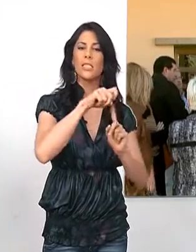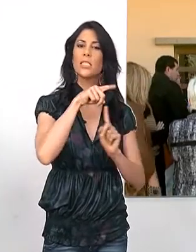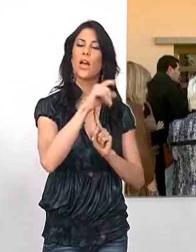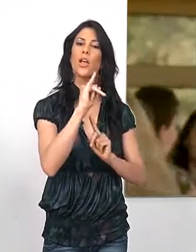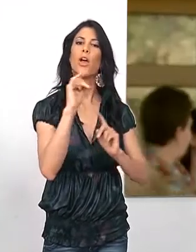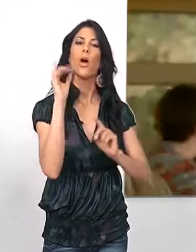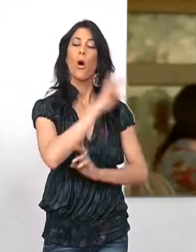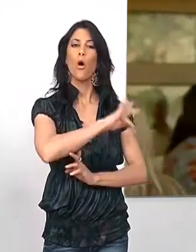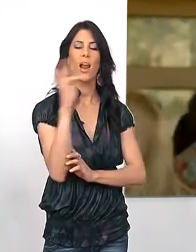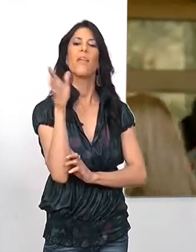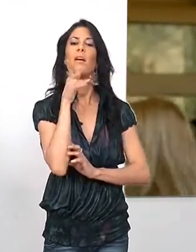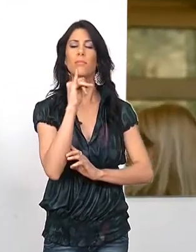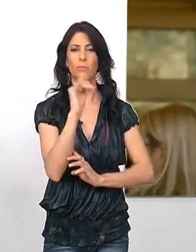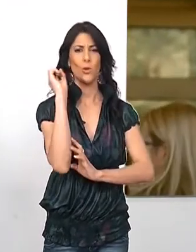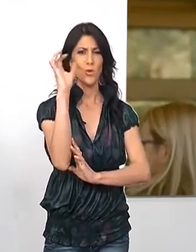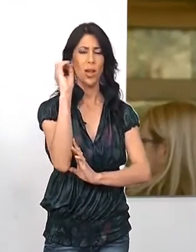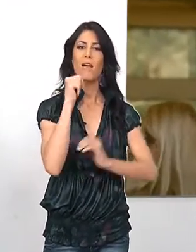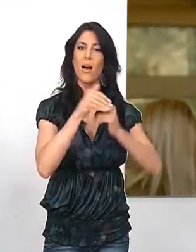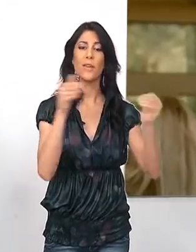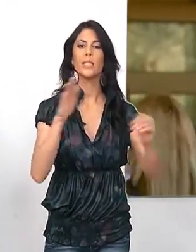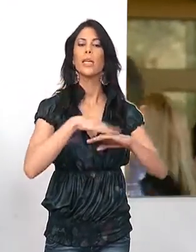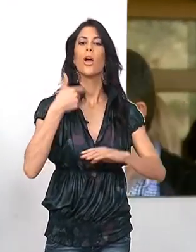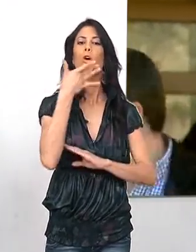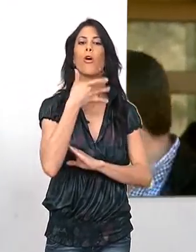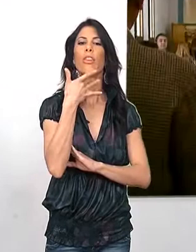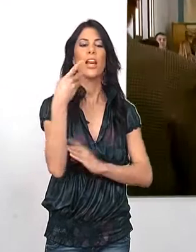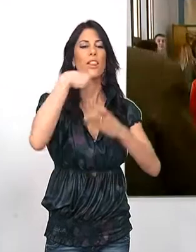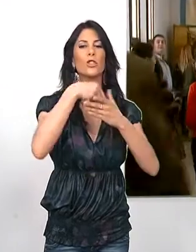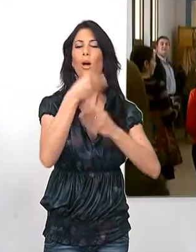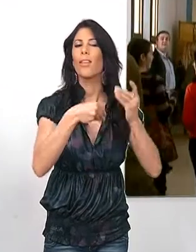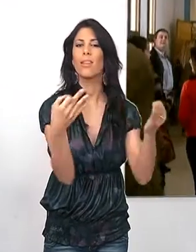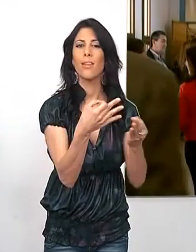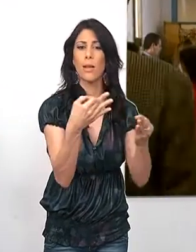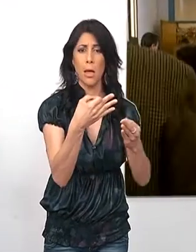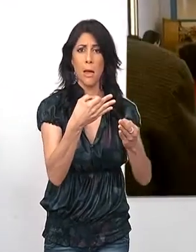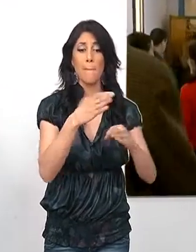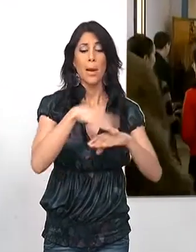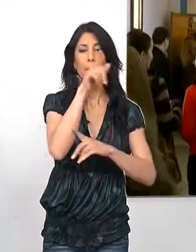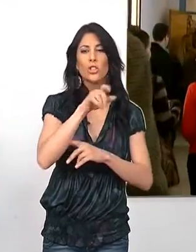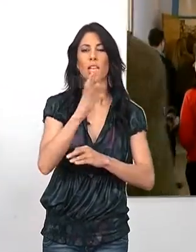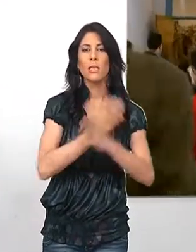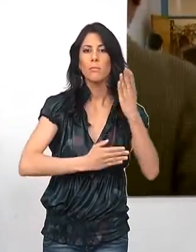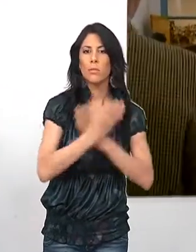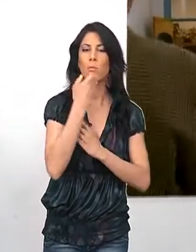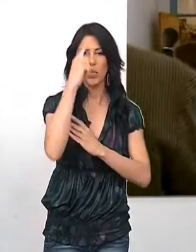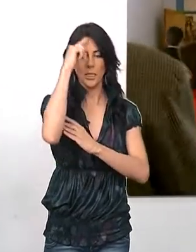centro aviator unas jornadas de puertas abiertas en las que se han dado a conocer los servicios que se prestan a las personas discapacitadas